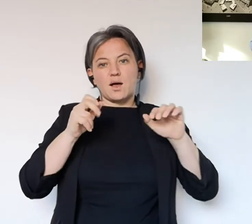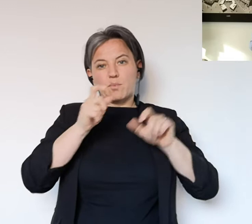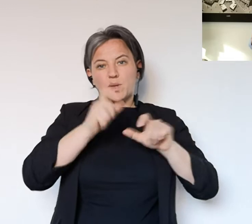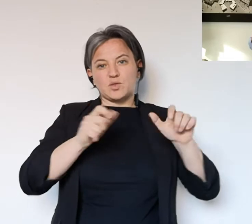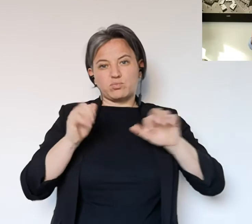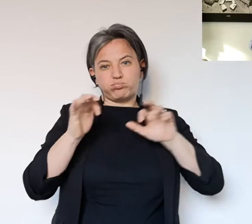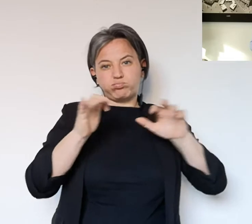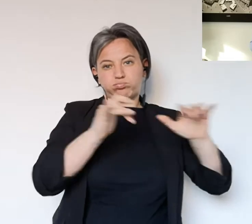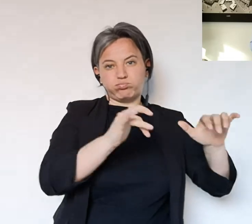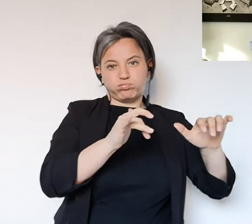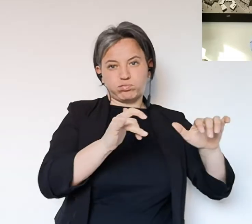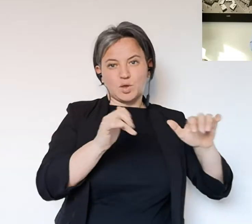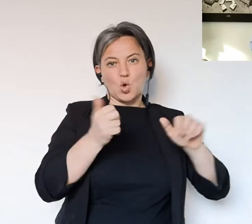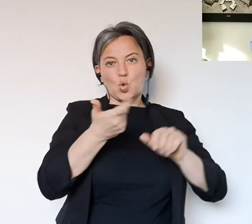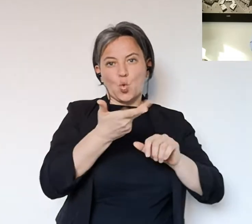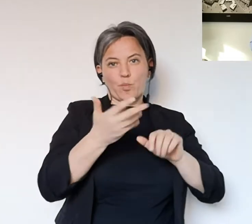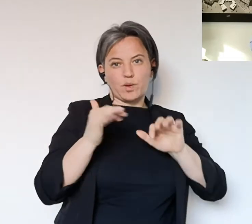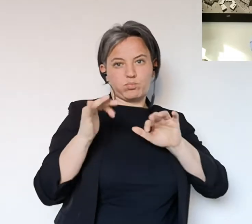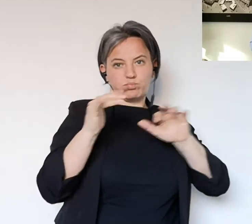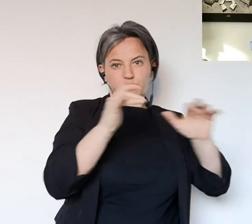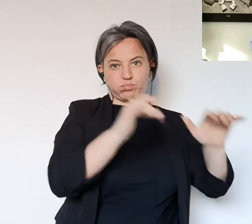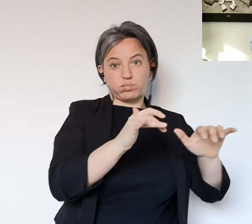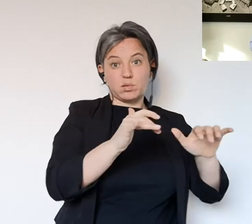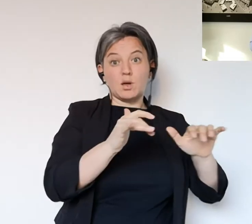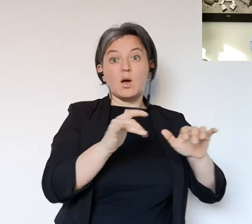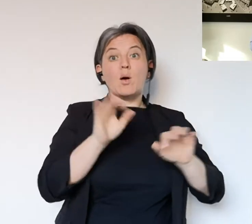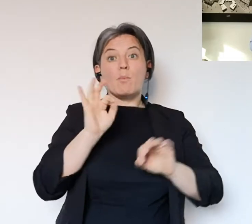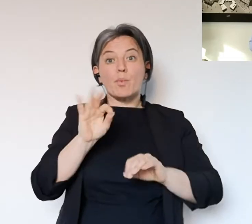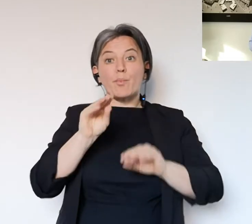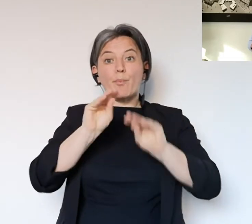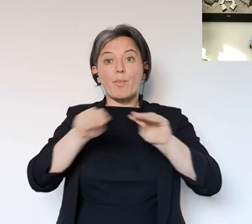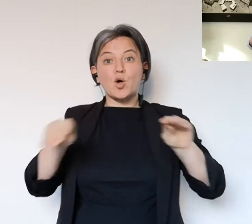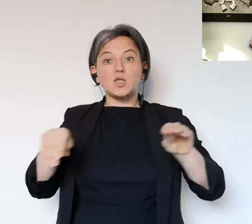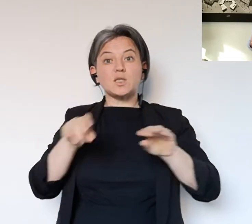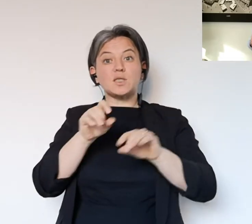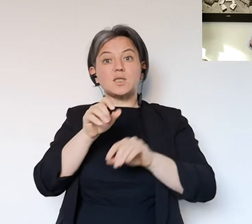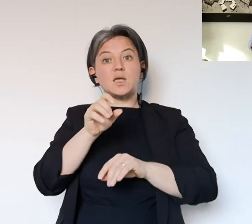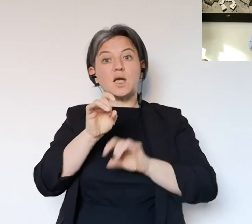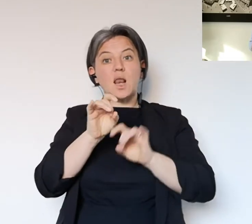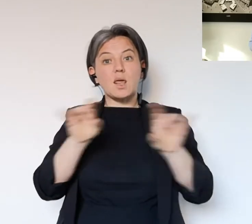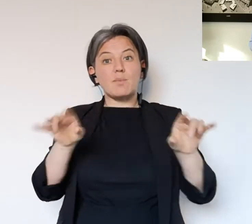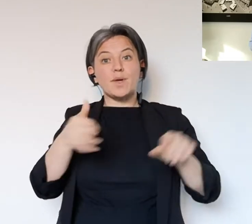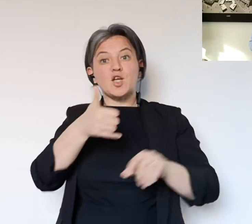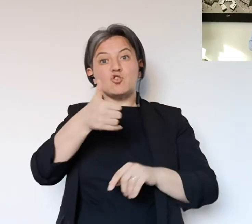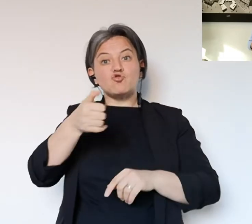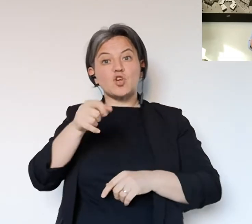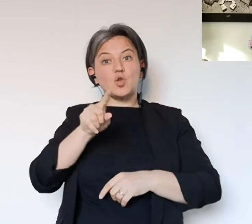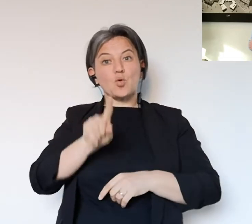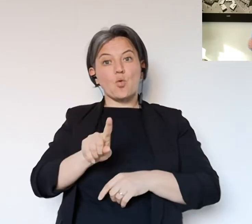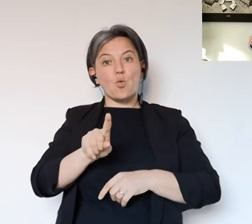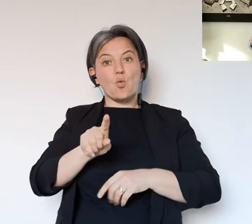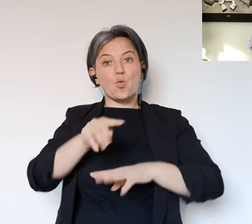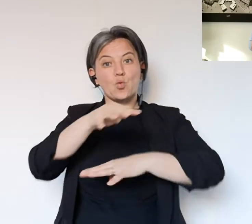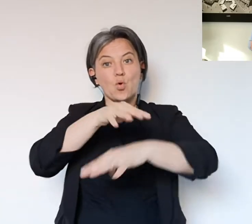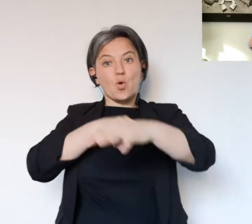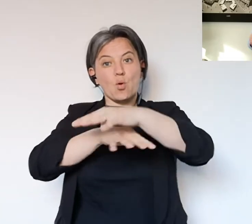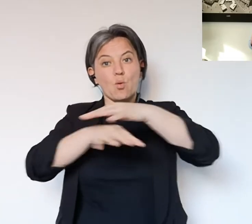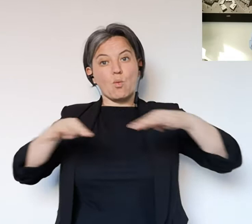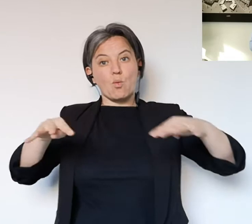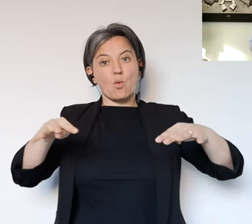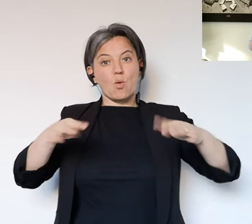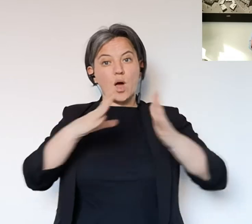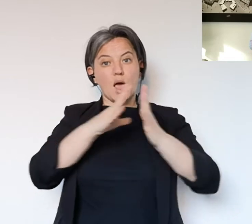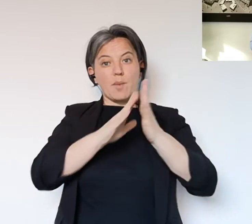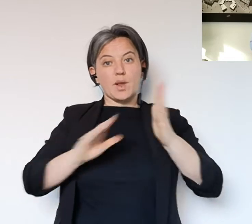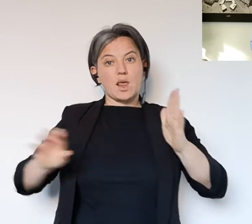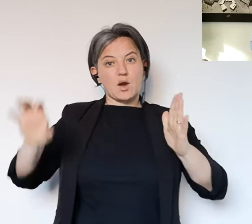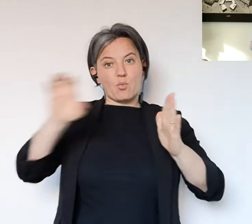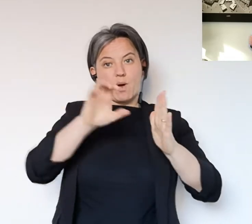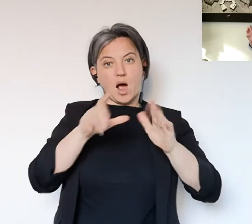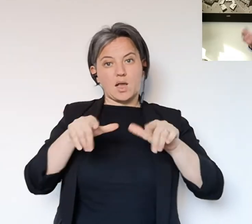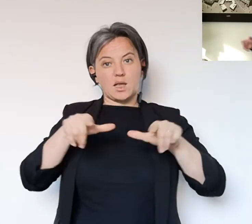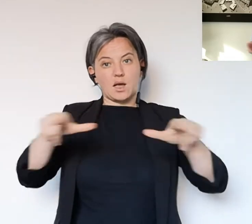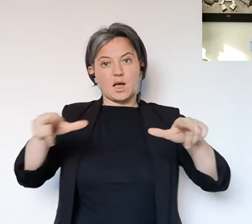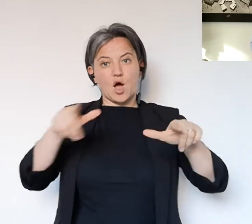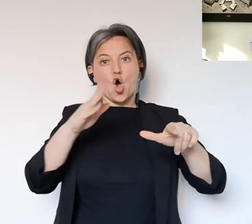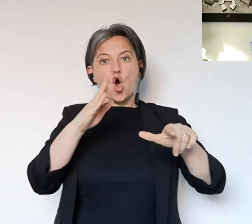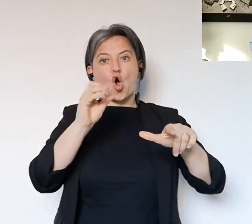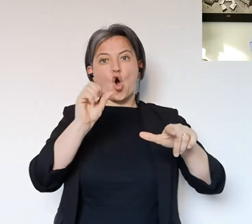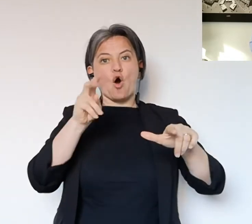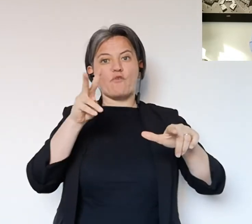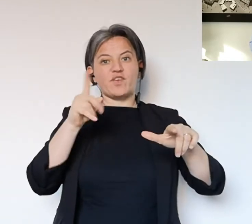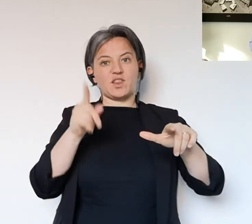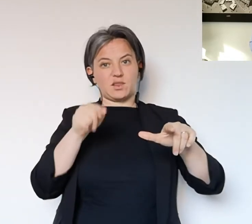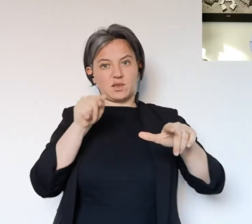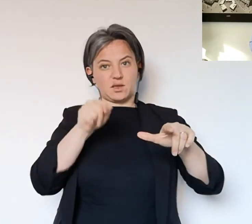pressione sul nostro sistema sanitario, si sono liberati 101 posti all'interno delle